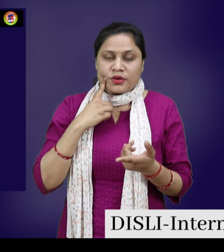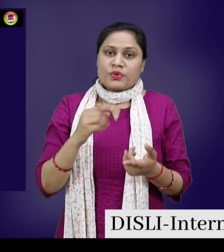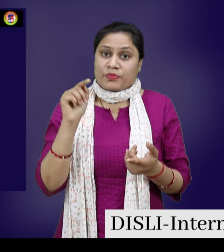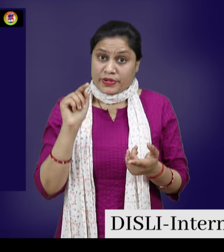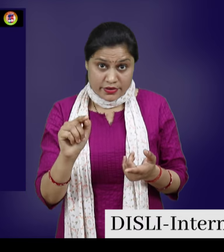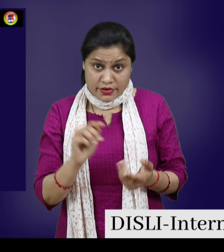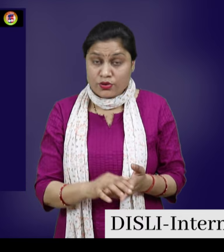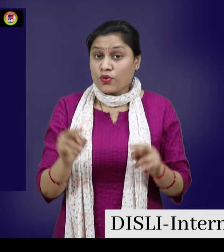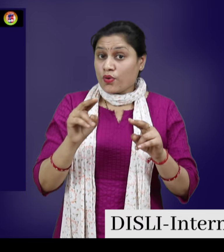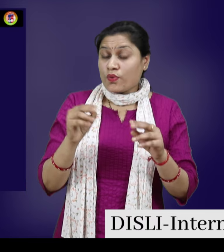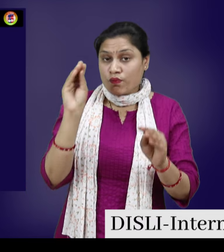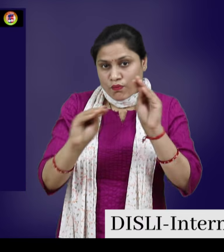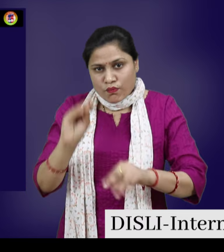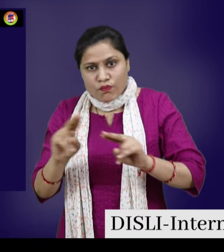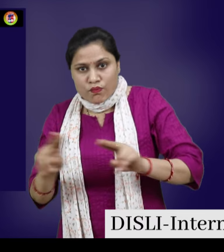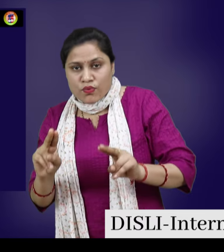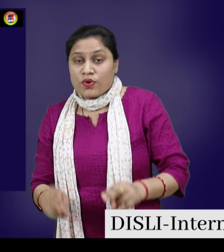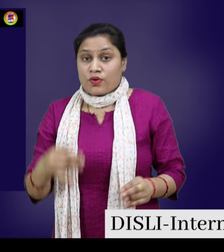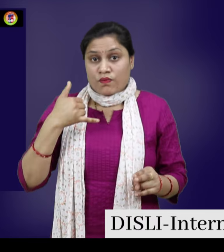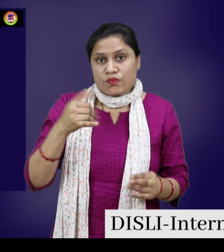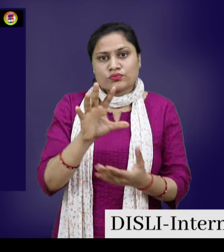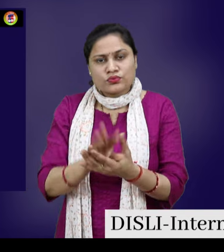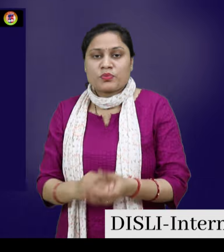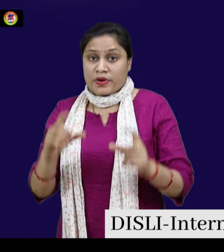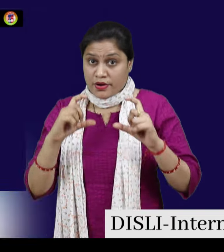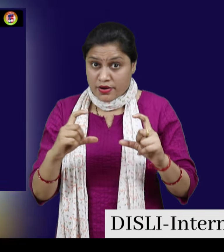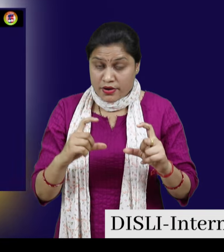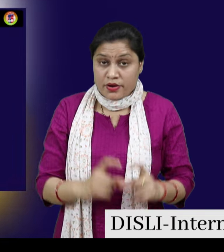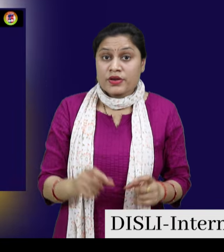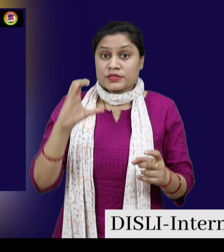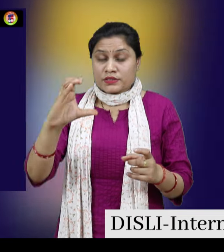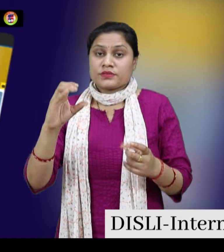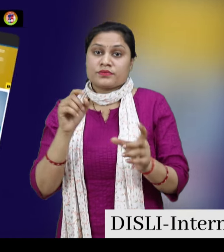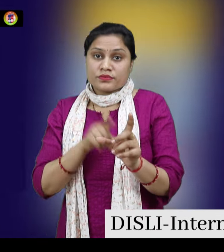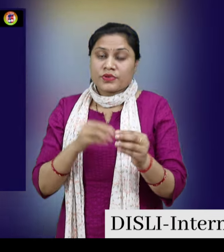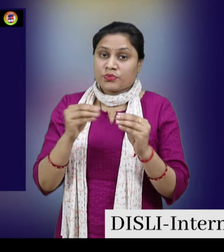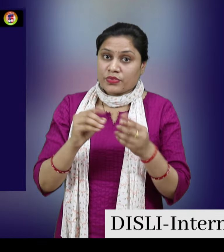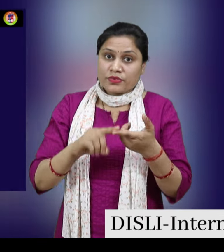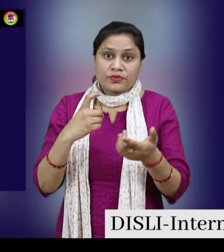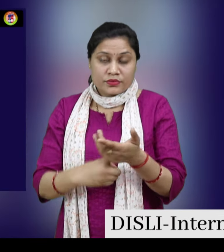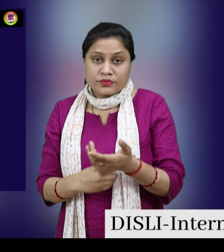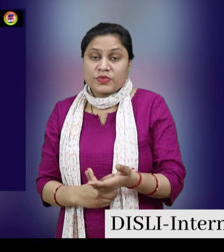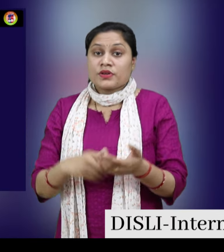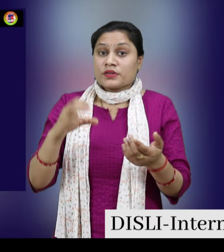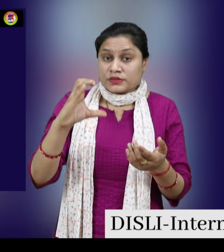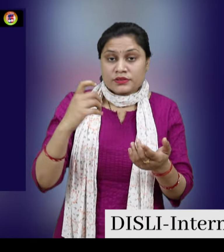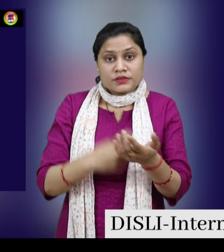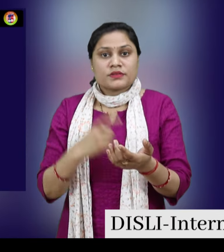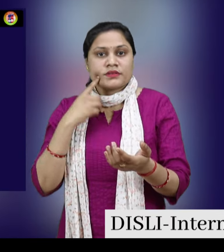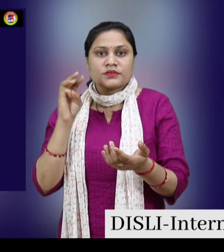और अपने चोरी होई phone के दुरुपयोग से बचें किसी भी cyber अपरात की report cybercrime.gov.in पर